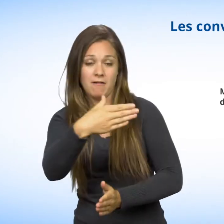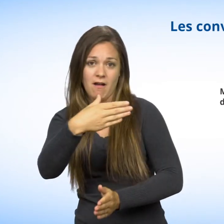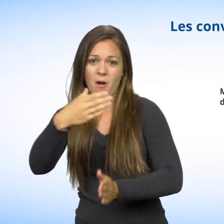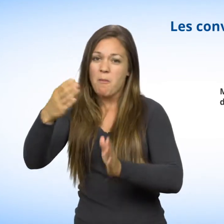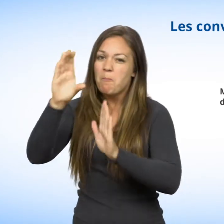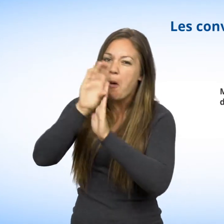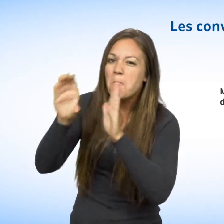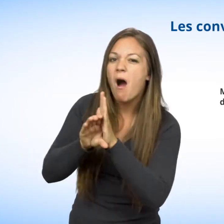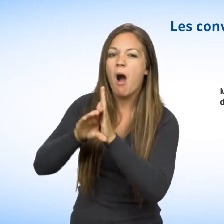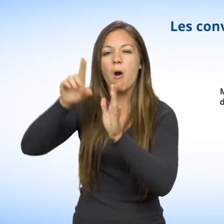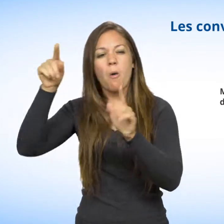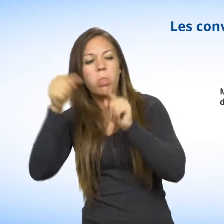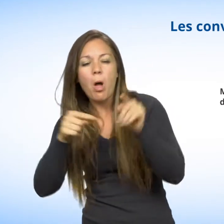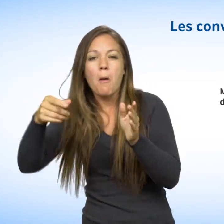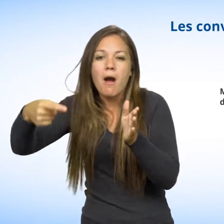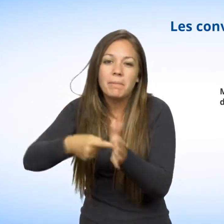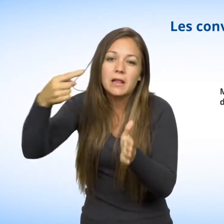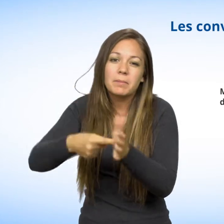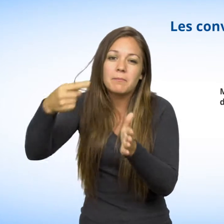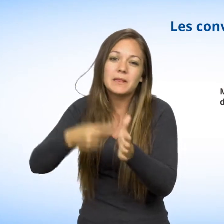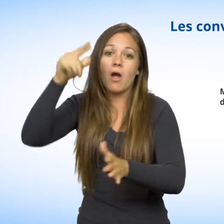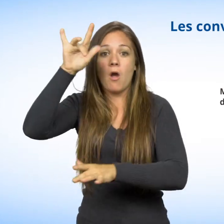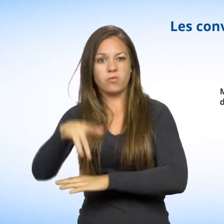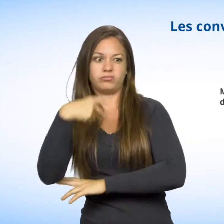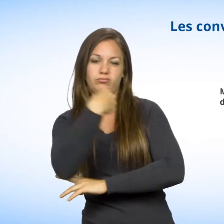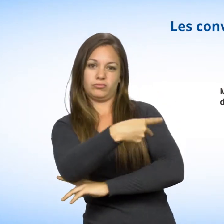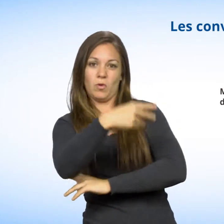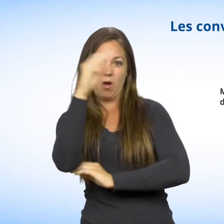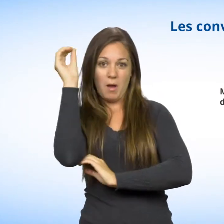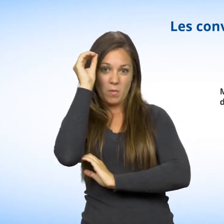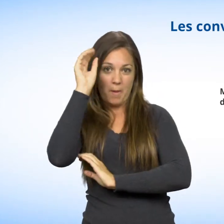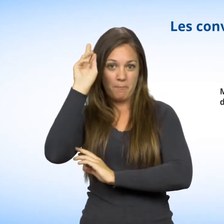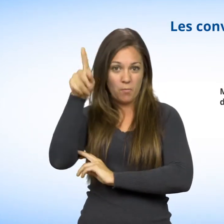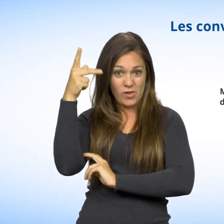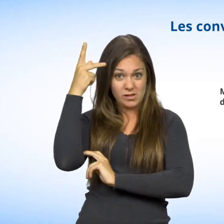commentaires ou de comportements offensants et répétés du fait de vos convictions politiques.